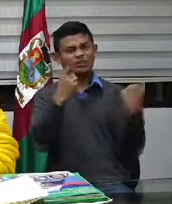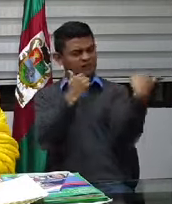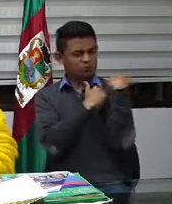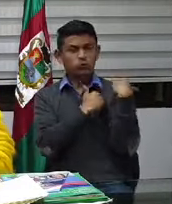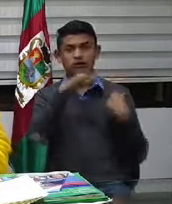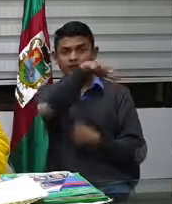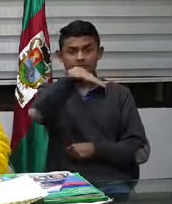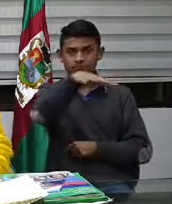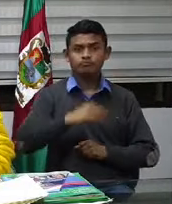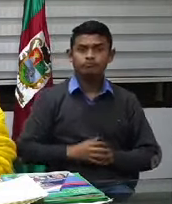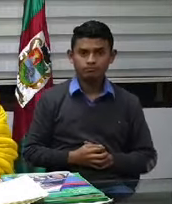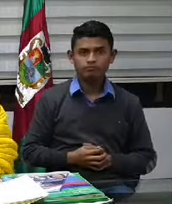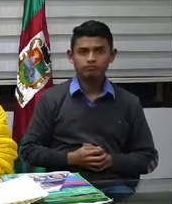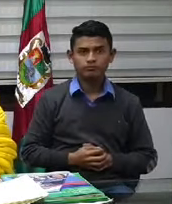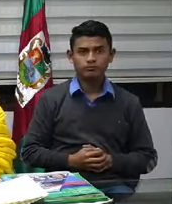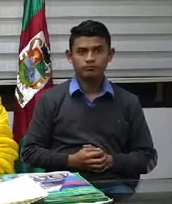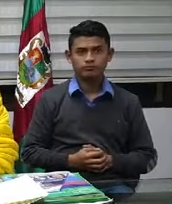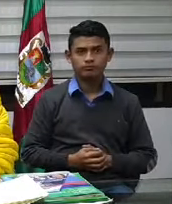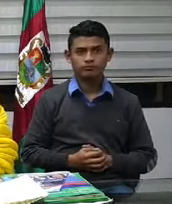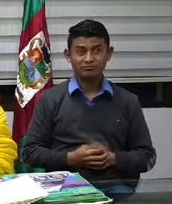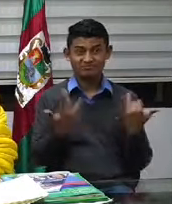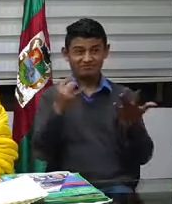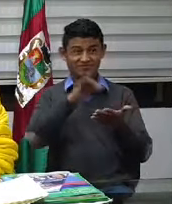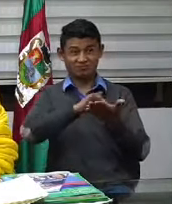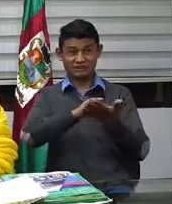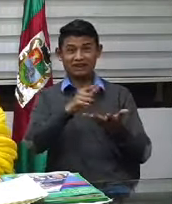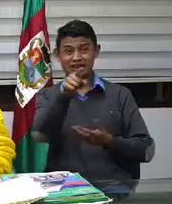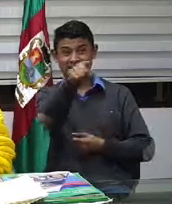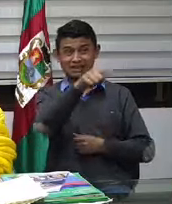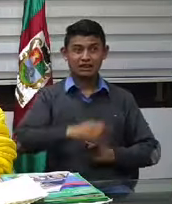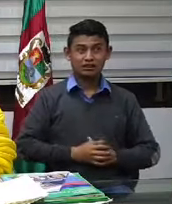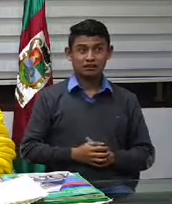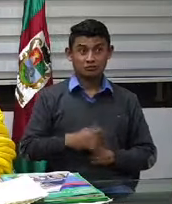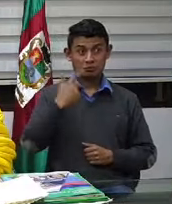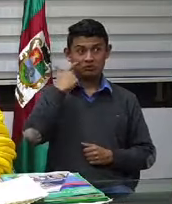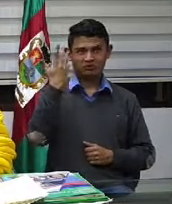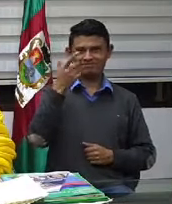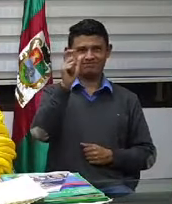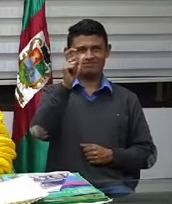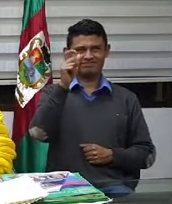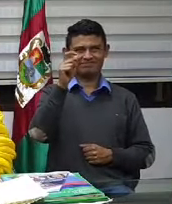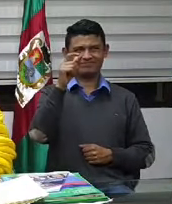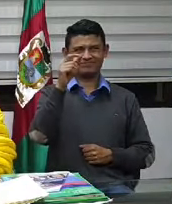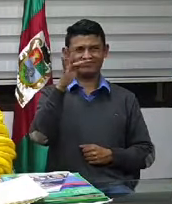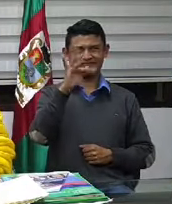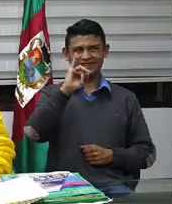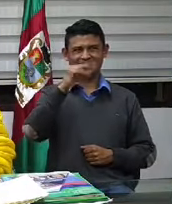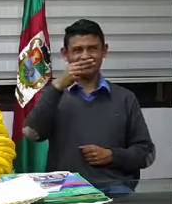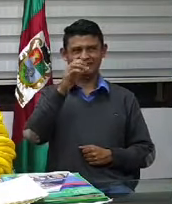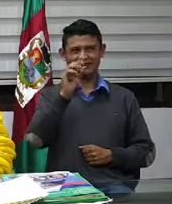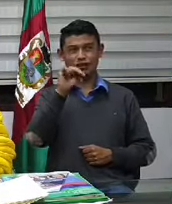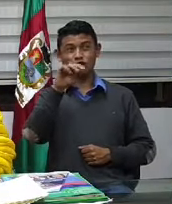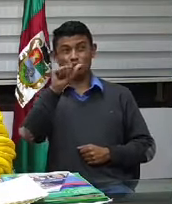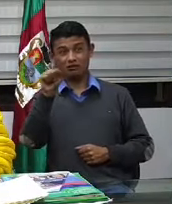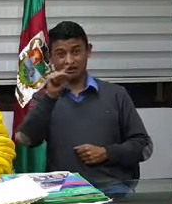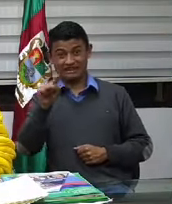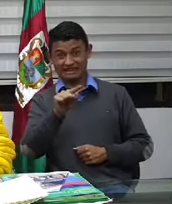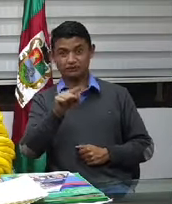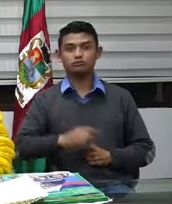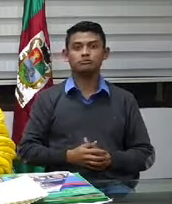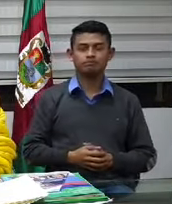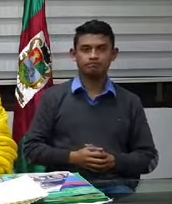En medio de una utopía como la de Tomás Moro, yo creo que si hubiera presentado una pandemia de estas, no hubiera